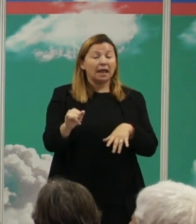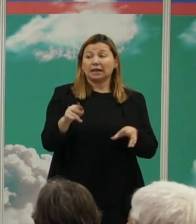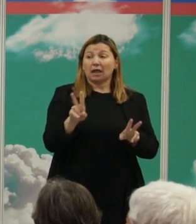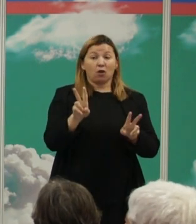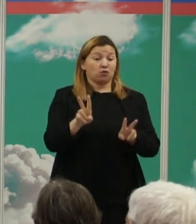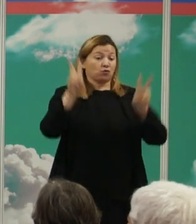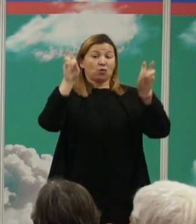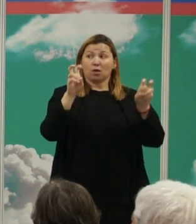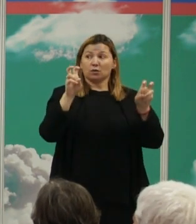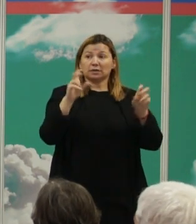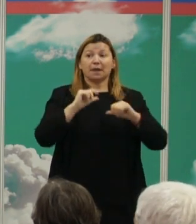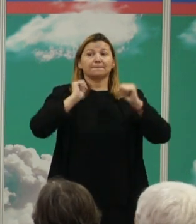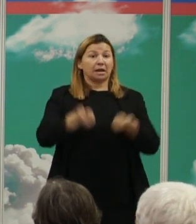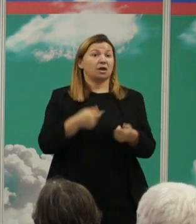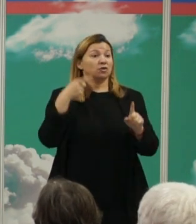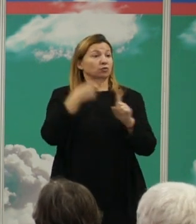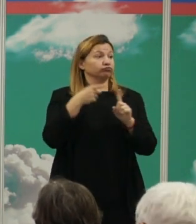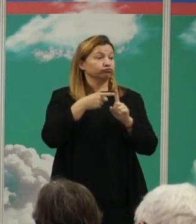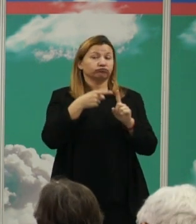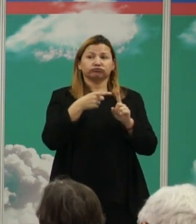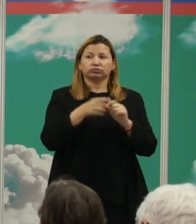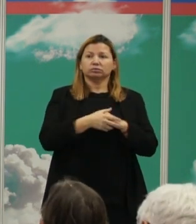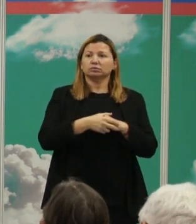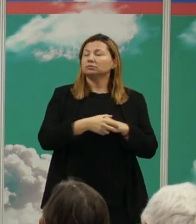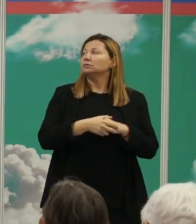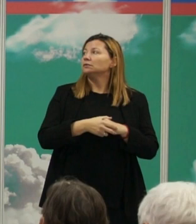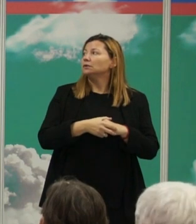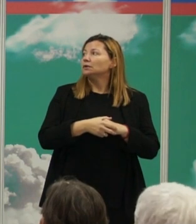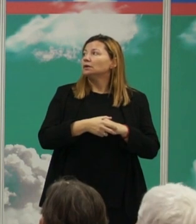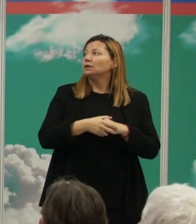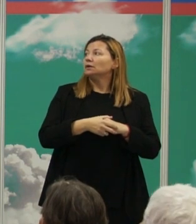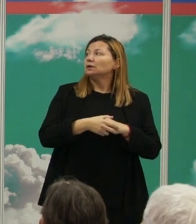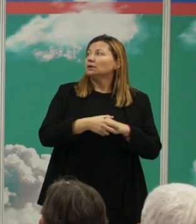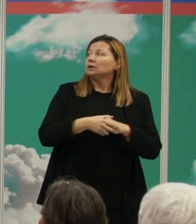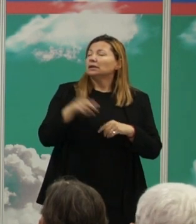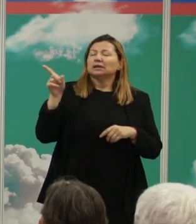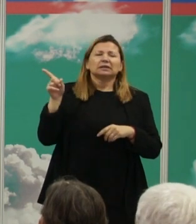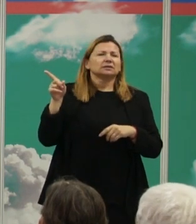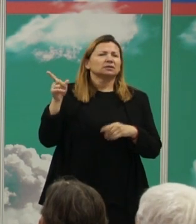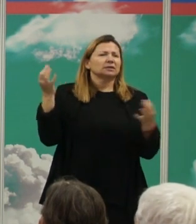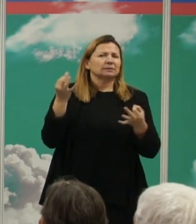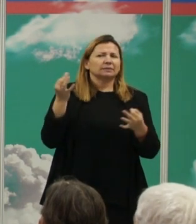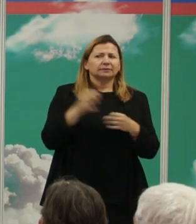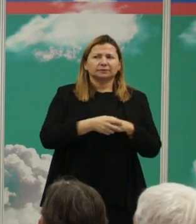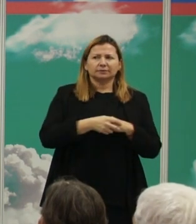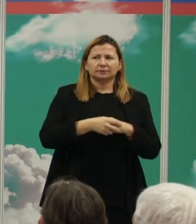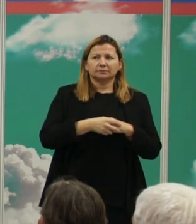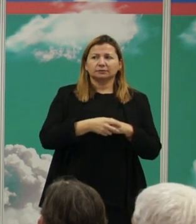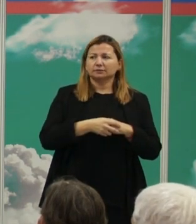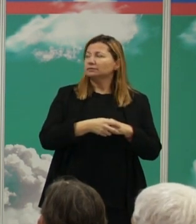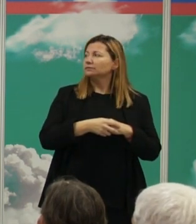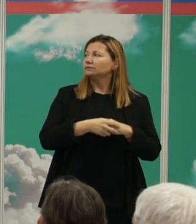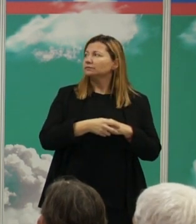está empezando a utilizar y que bueno es muy creativo muy ingenioso y qué pasa cuando hacemos esto pues que nos sale